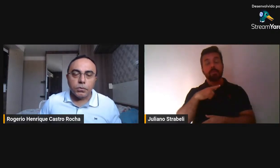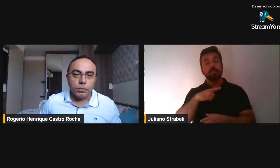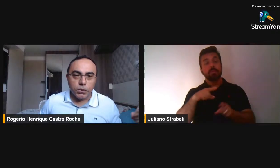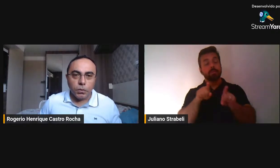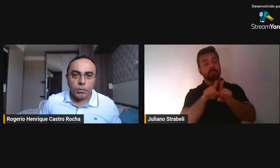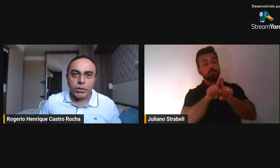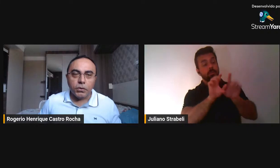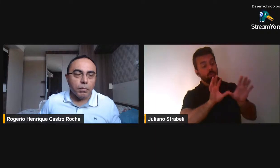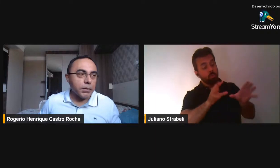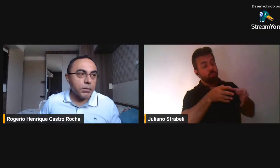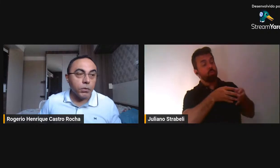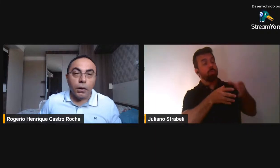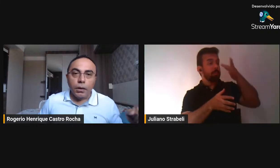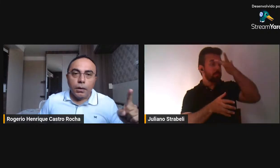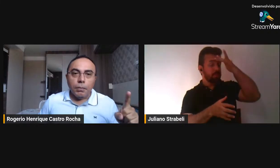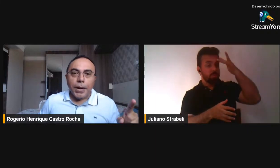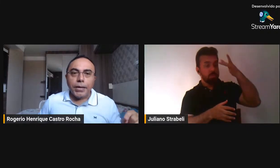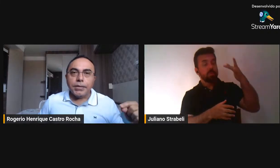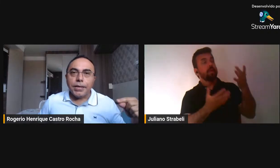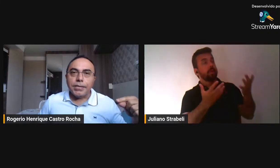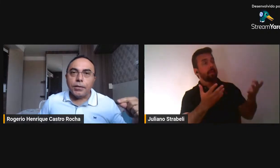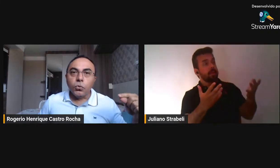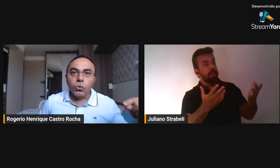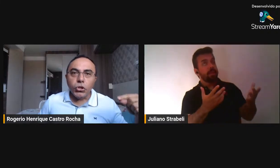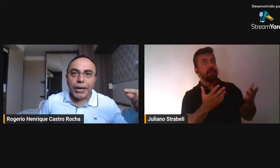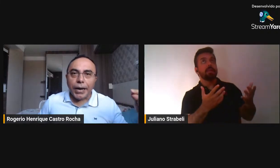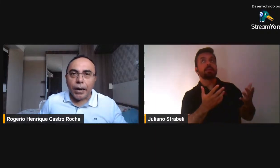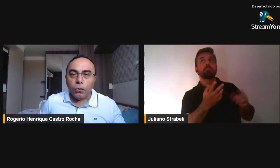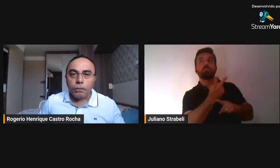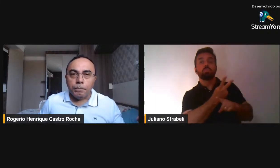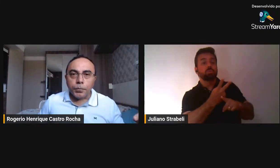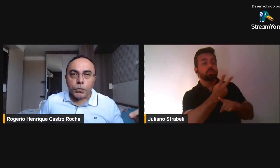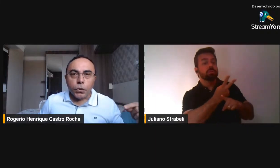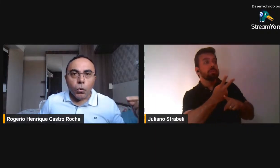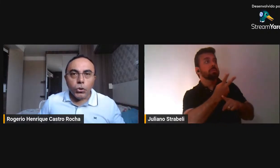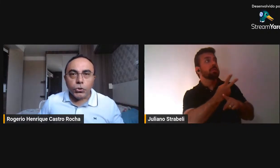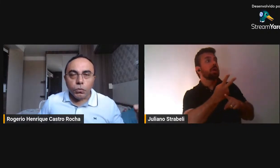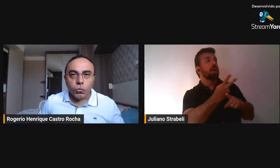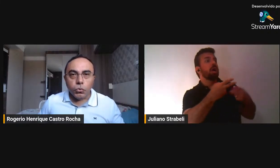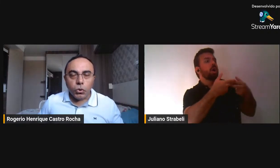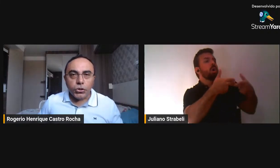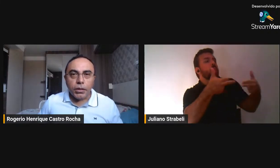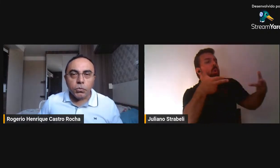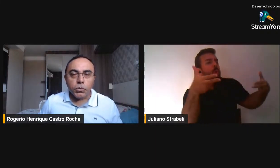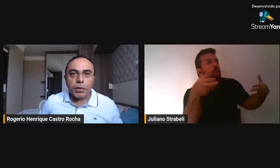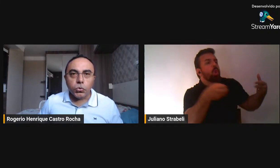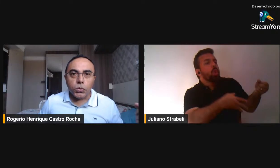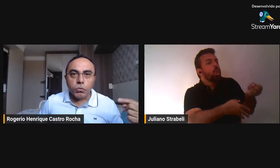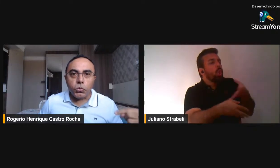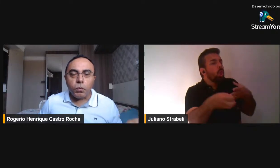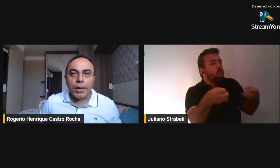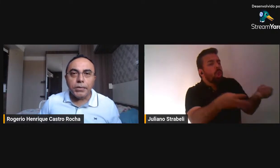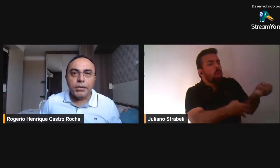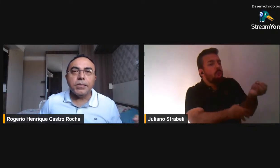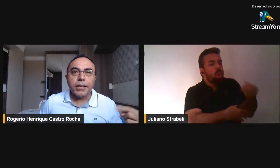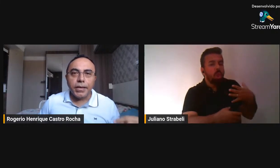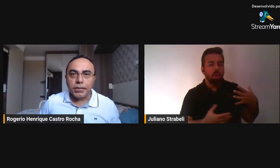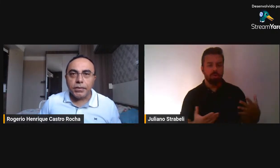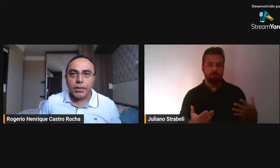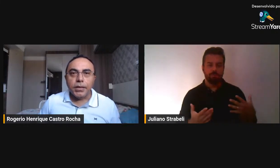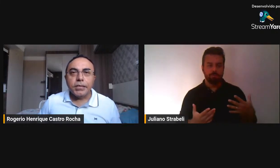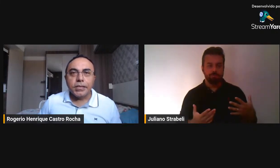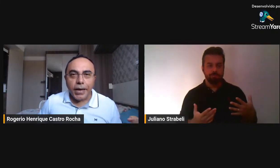segmentos, principalmente aqui no Brasil, mas, assim, no geral, hoje, no mundo, nós temos pessoas muito mais